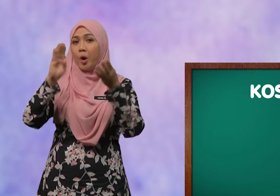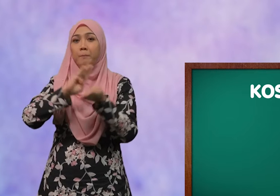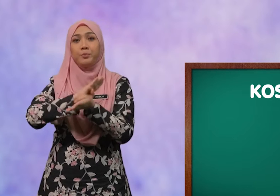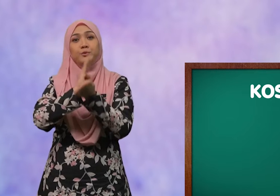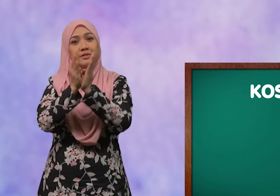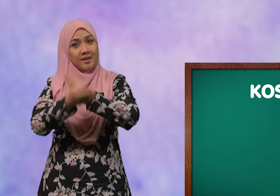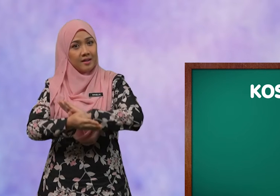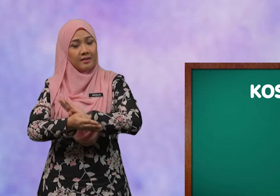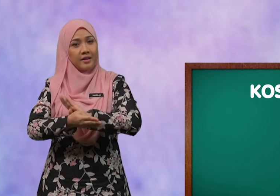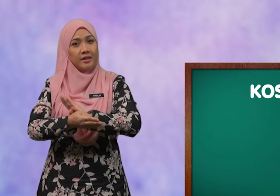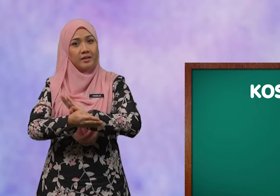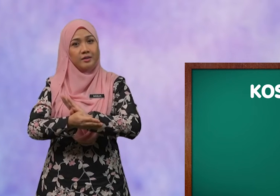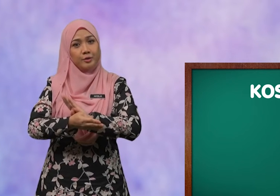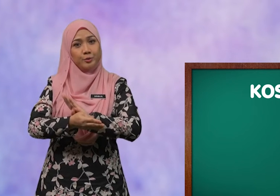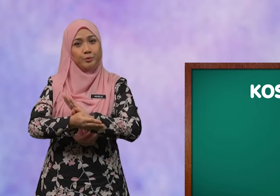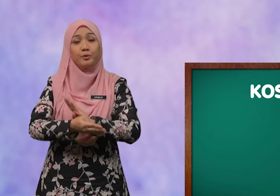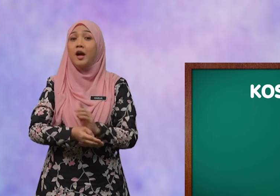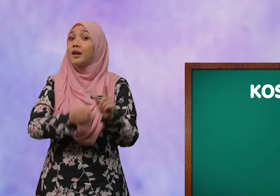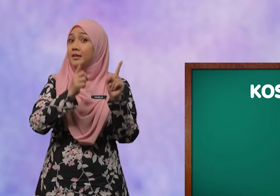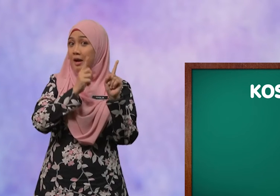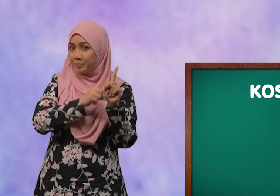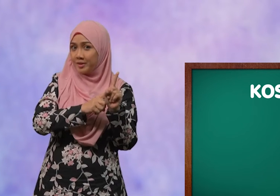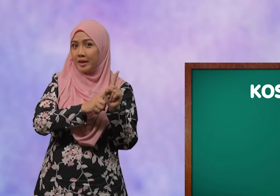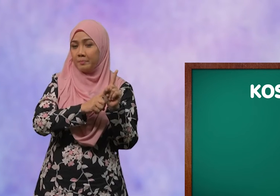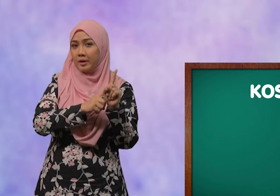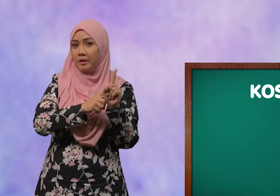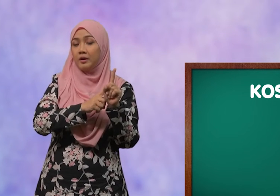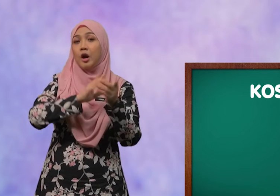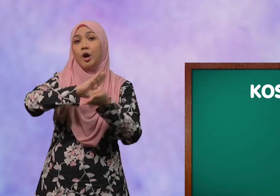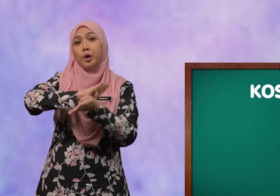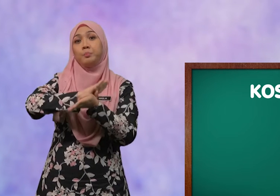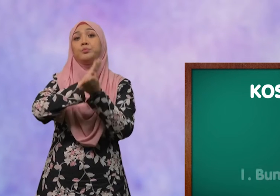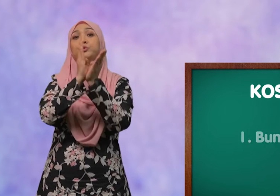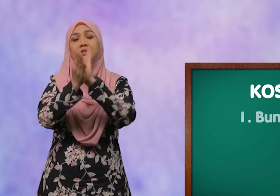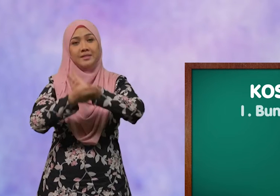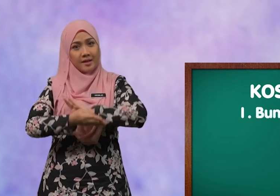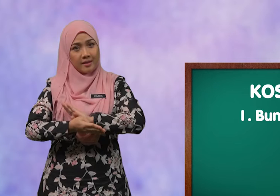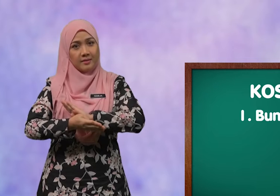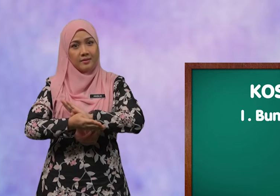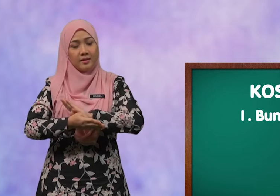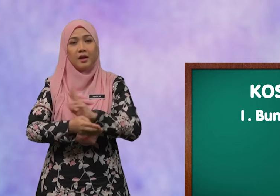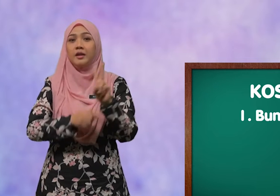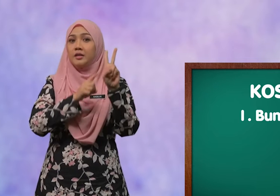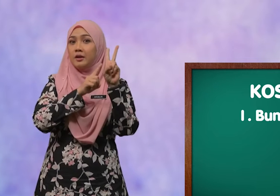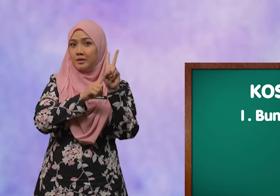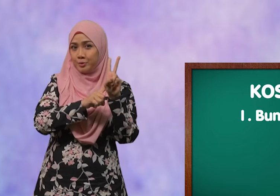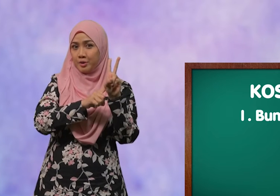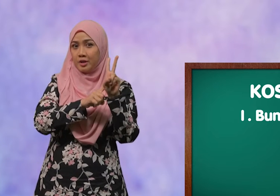bundar Iaitu Yang pertama, bundar Yang kedua,